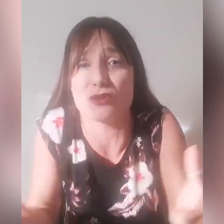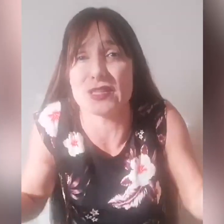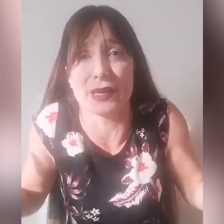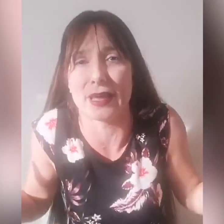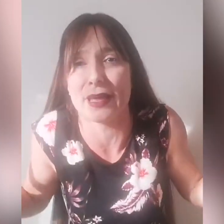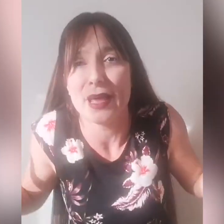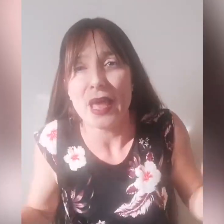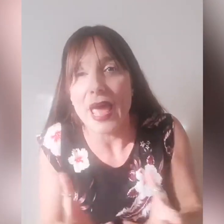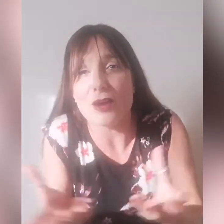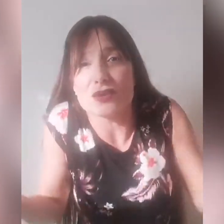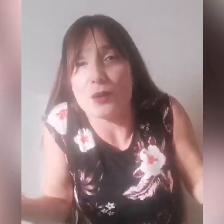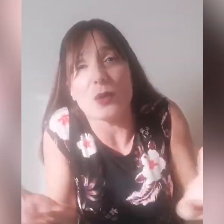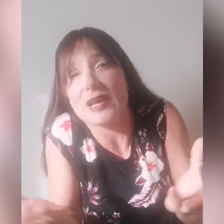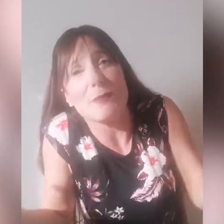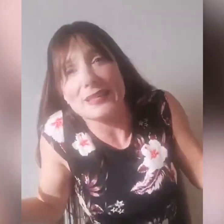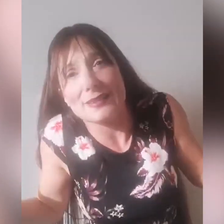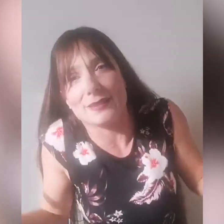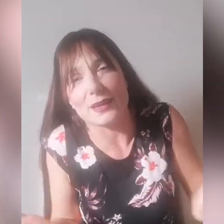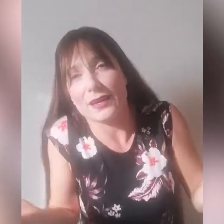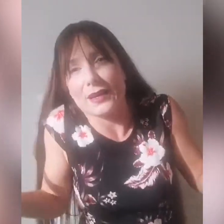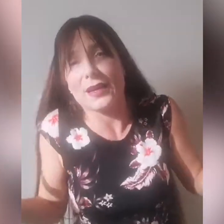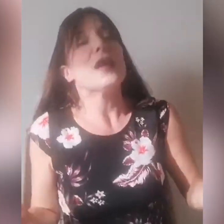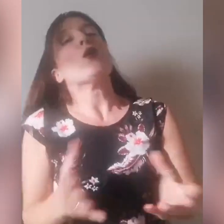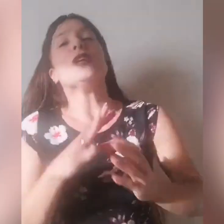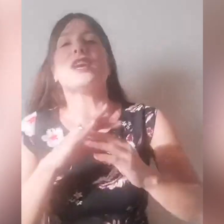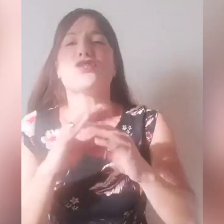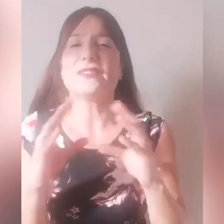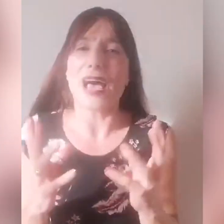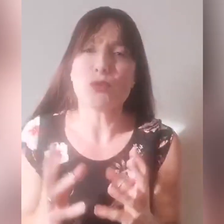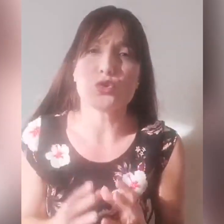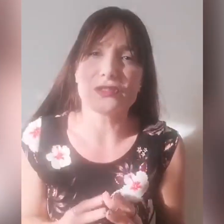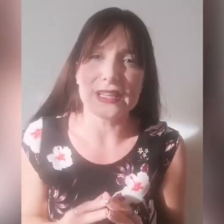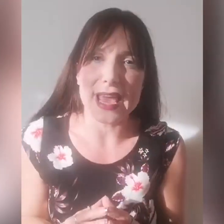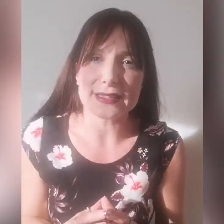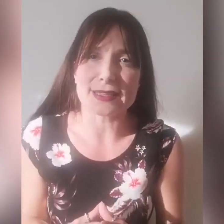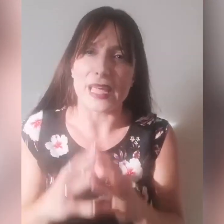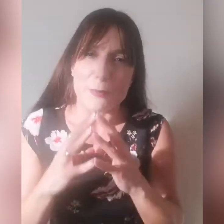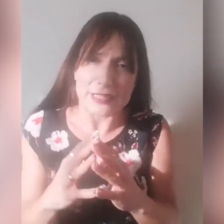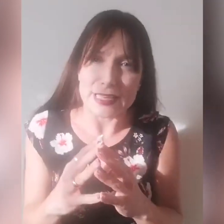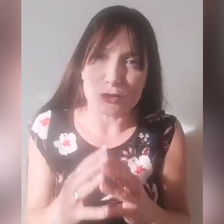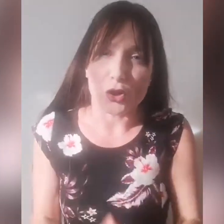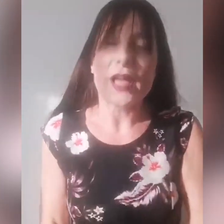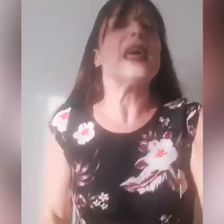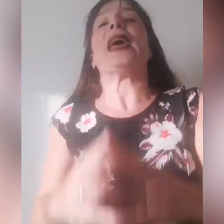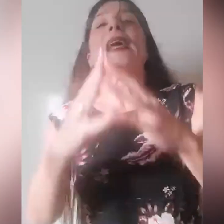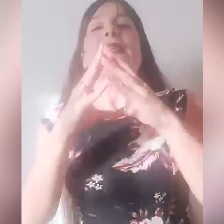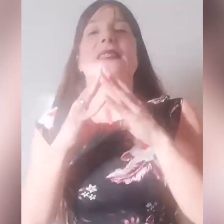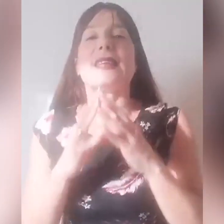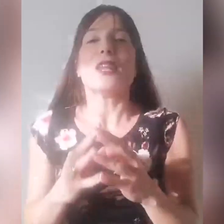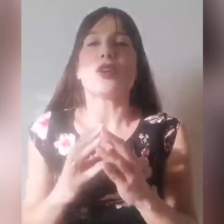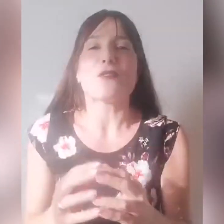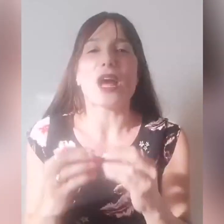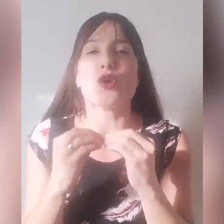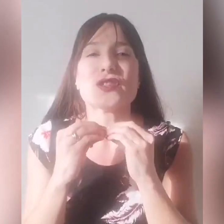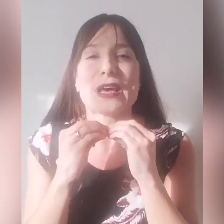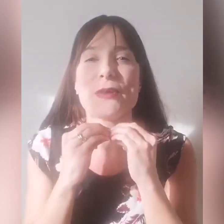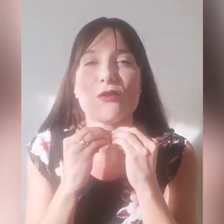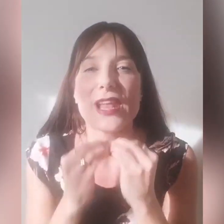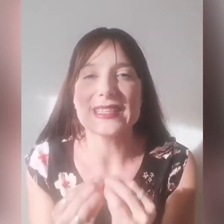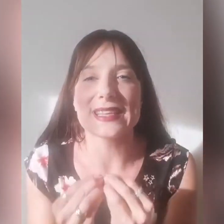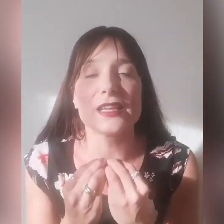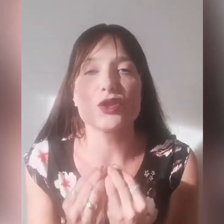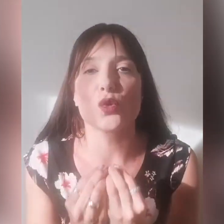suo